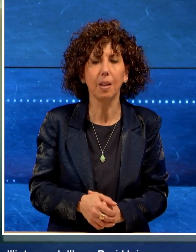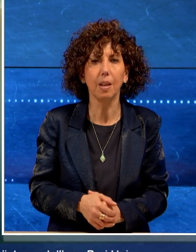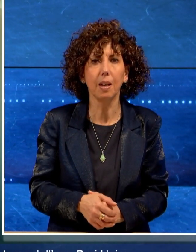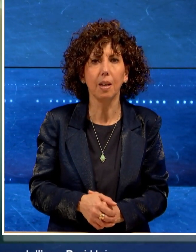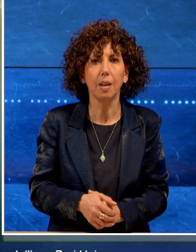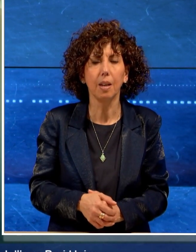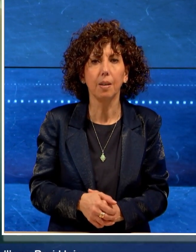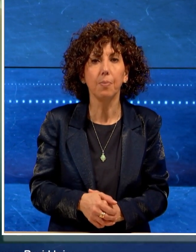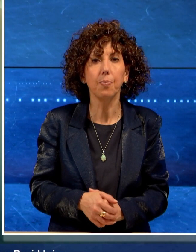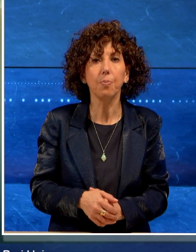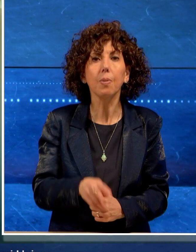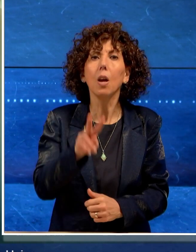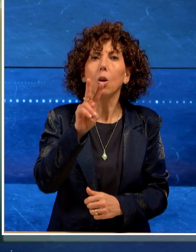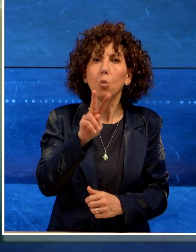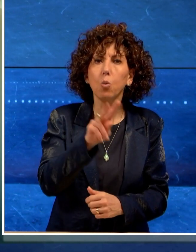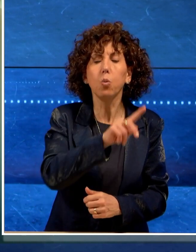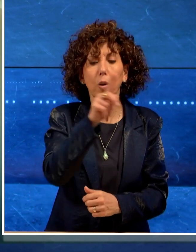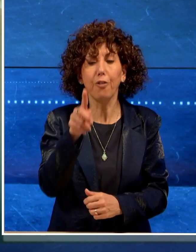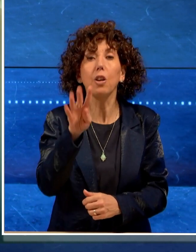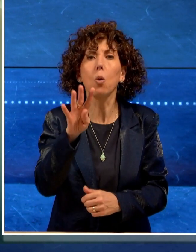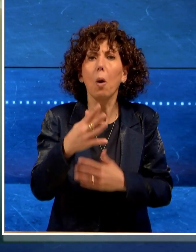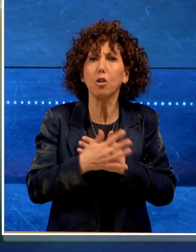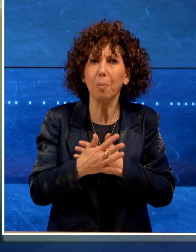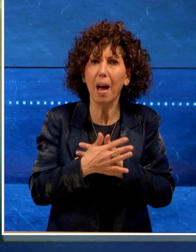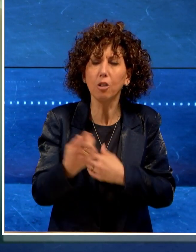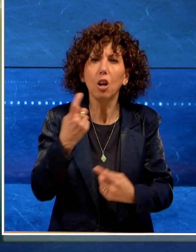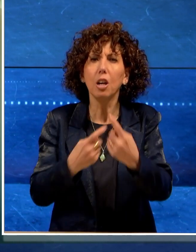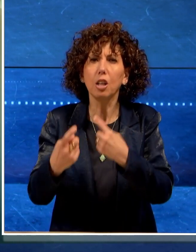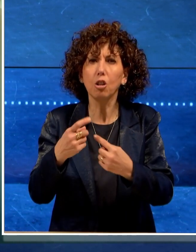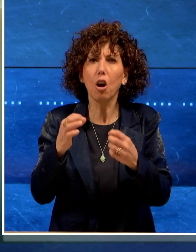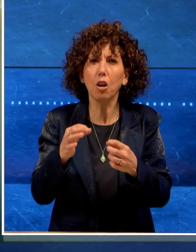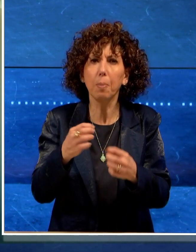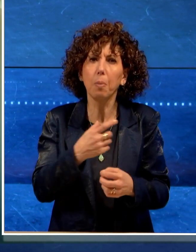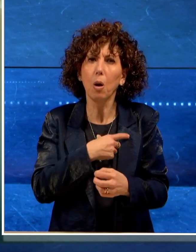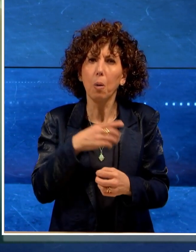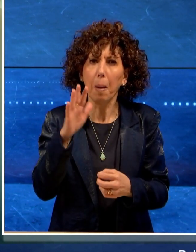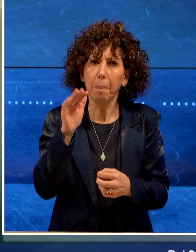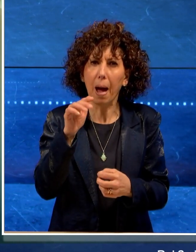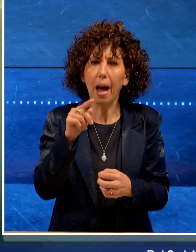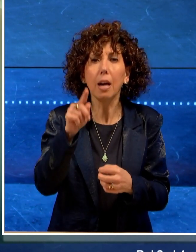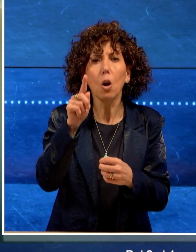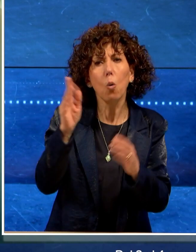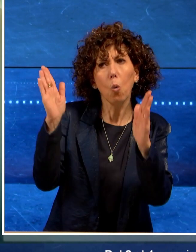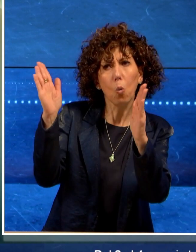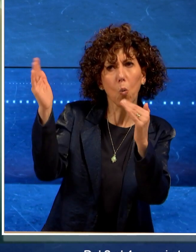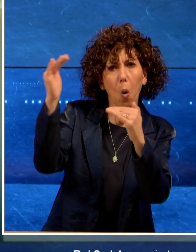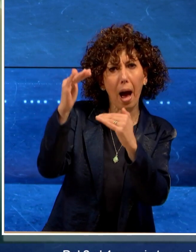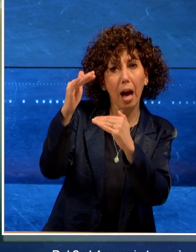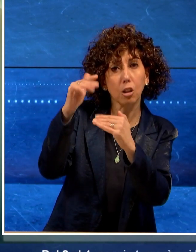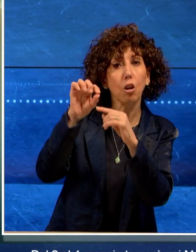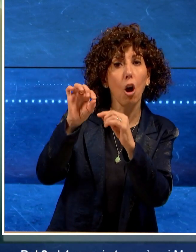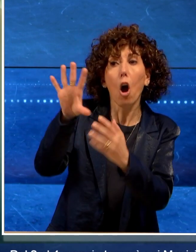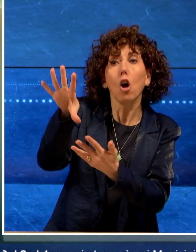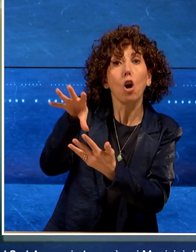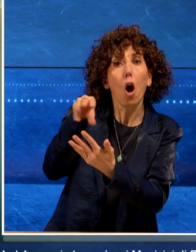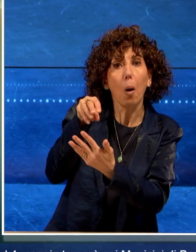Dal 2 al 4 maggio tornerà nei municipi di Bari una copia benedetta del quadro